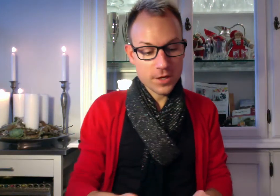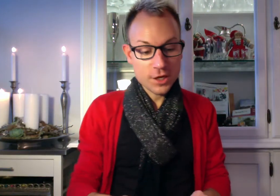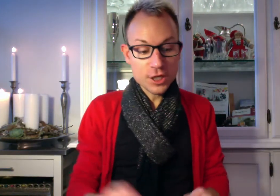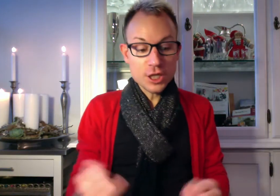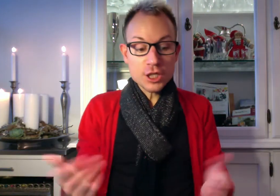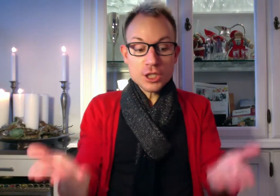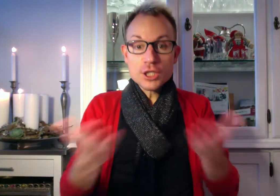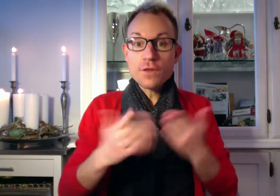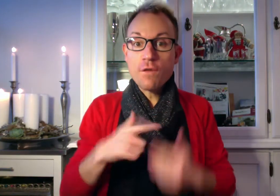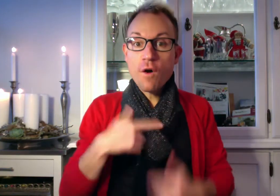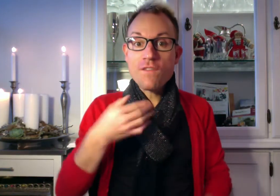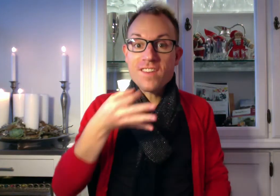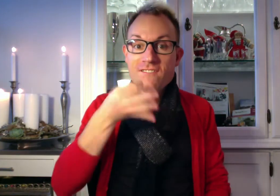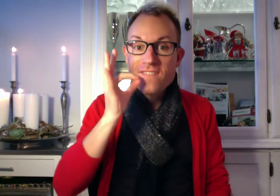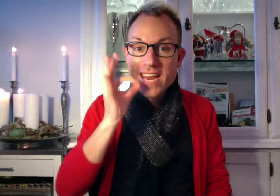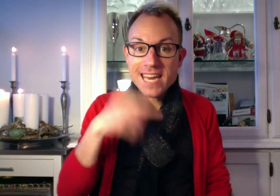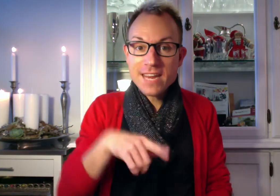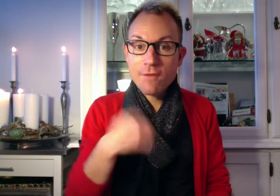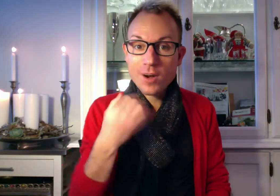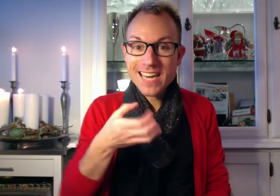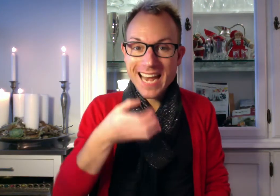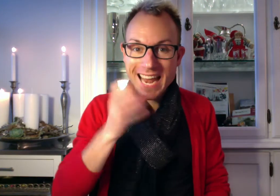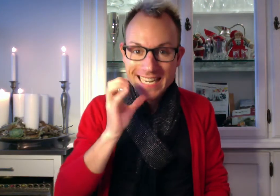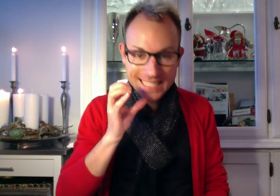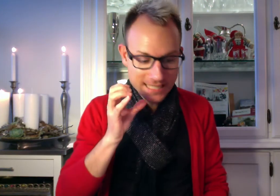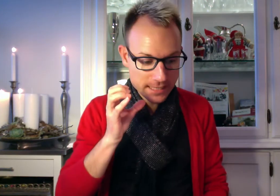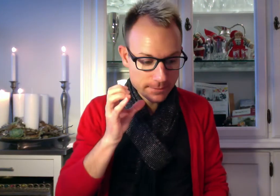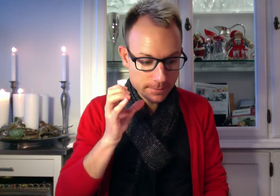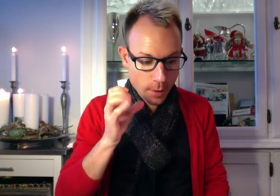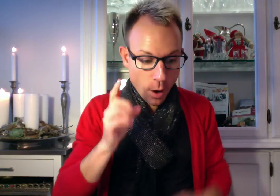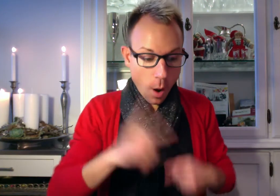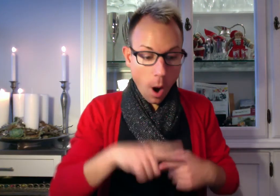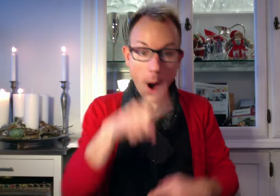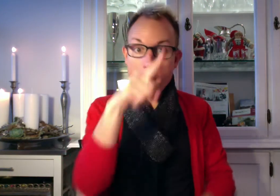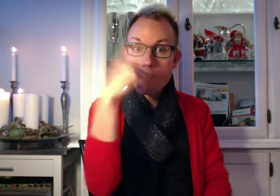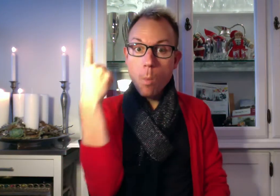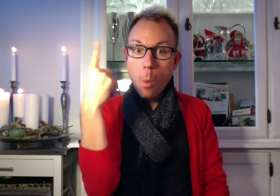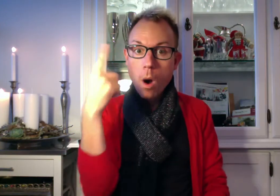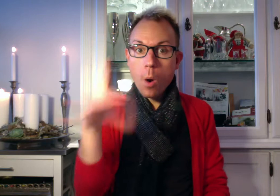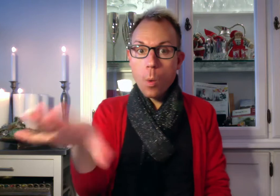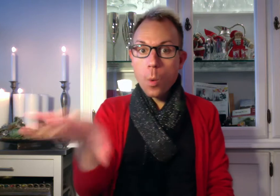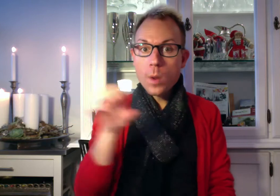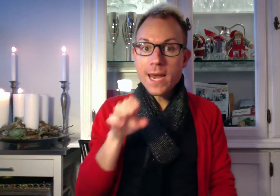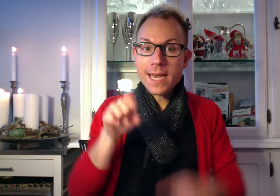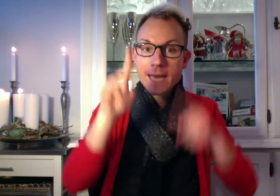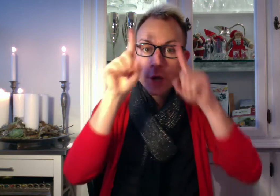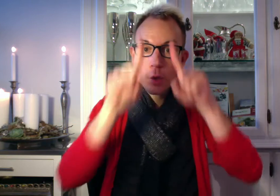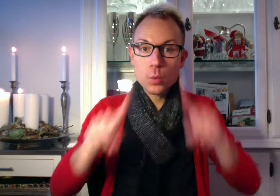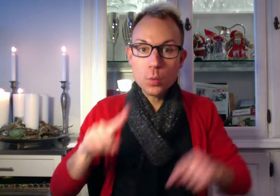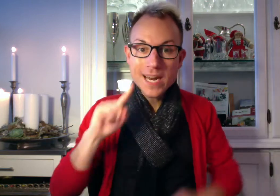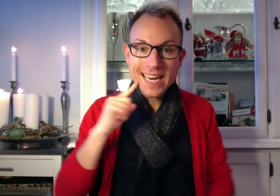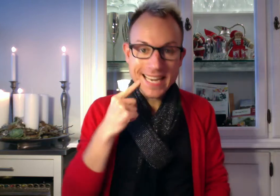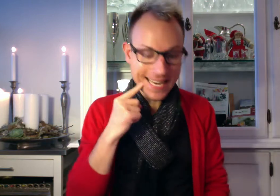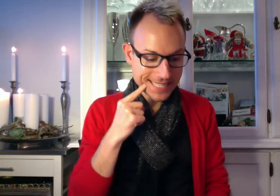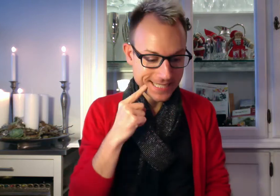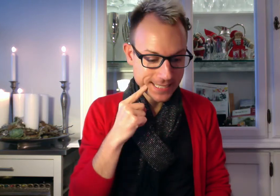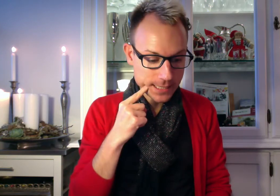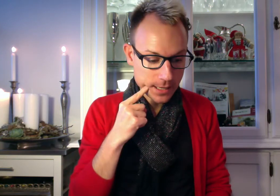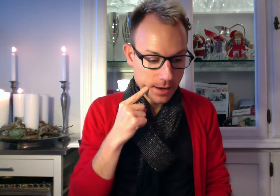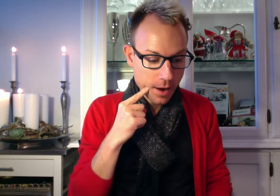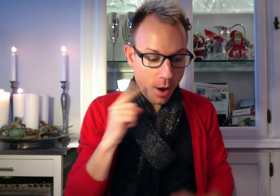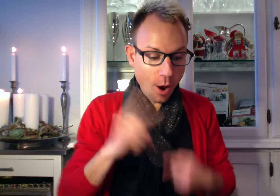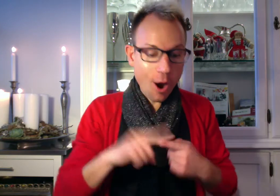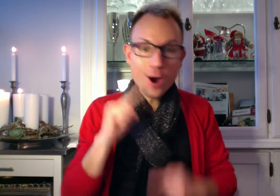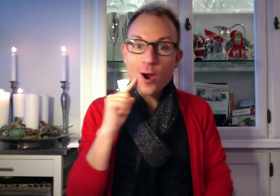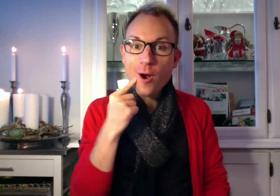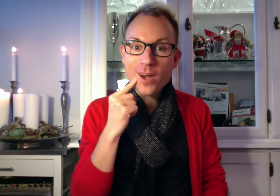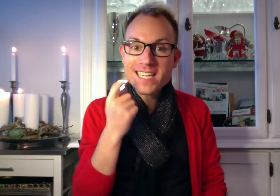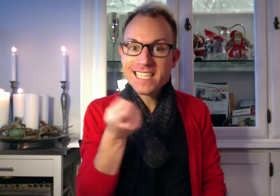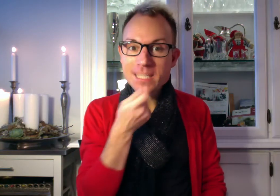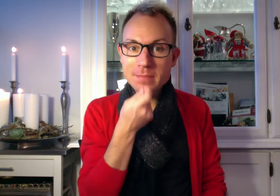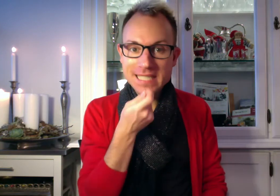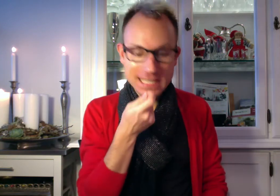Så får vi vin i vores glas. Og mor hun henter juleknas. Og godt er til at spise.